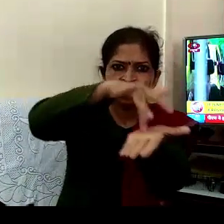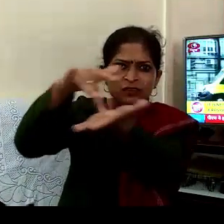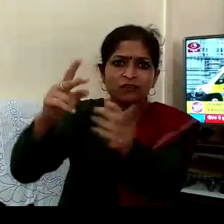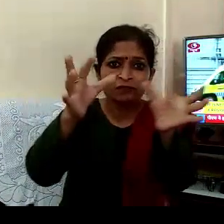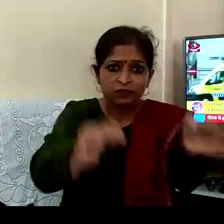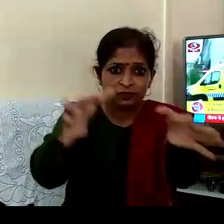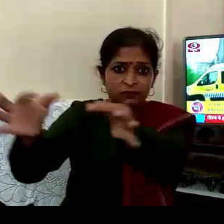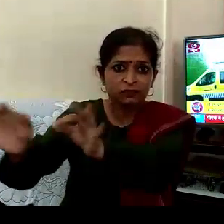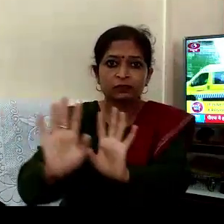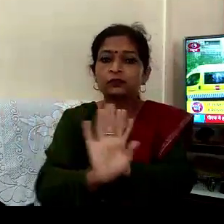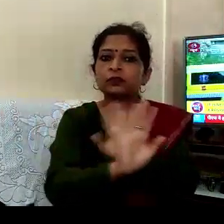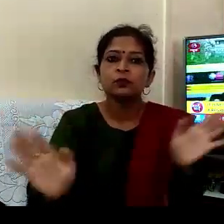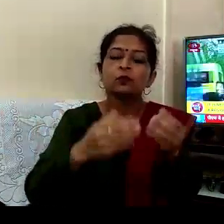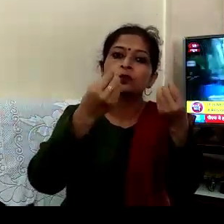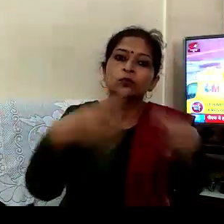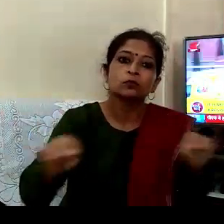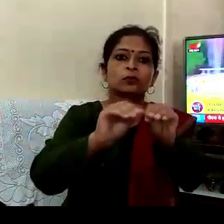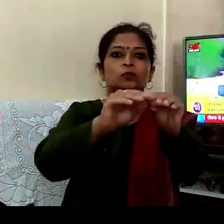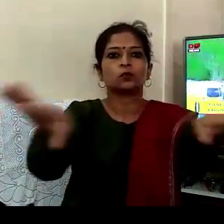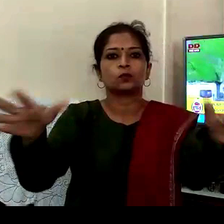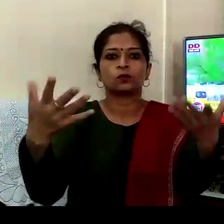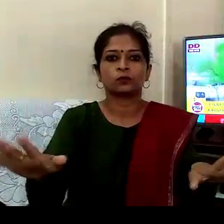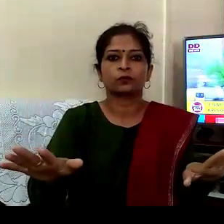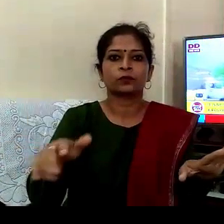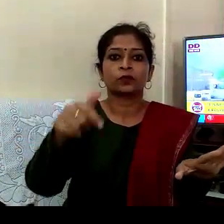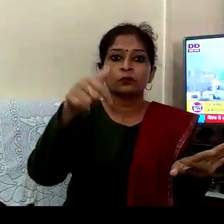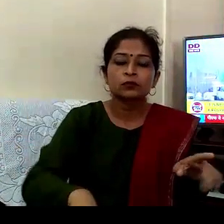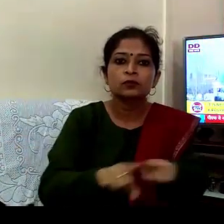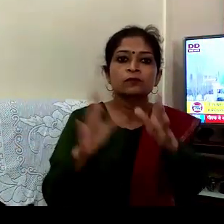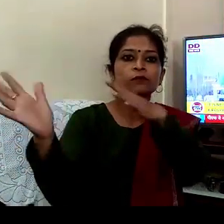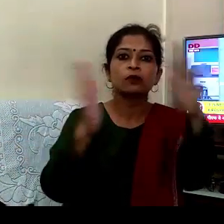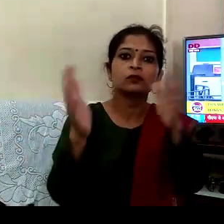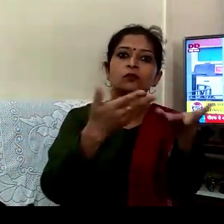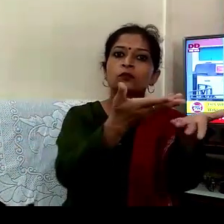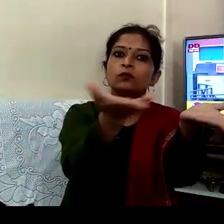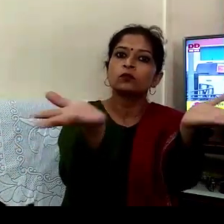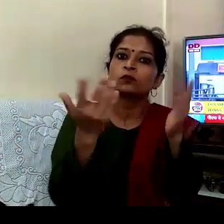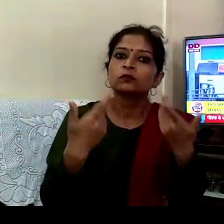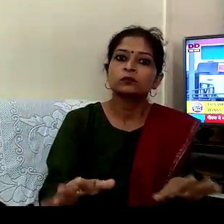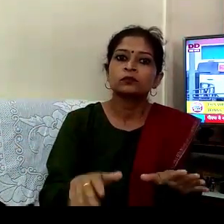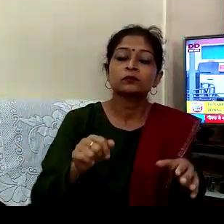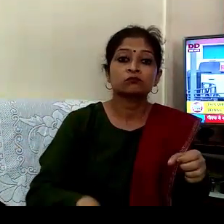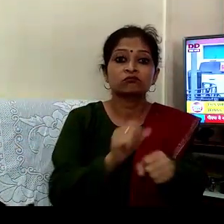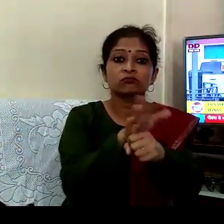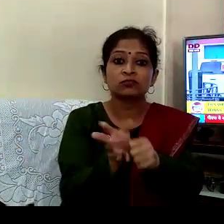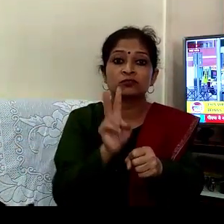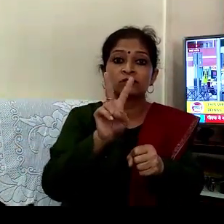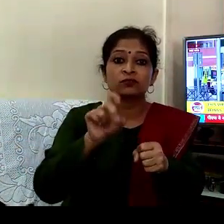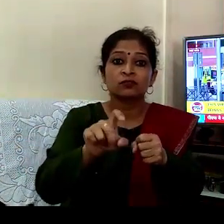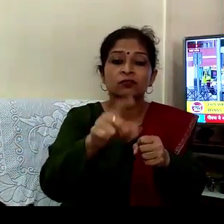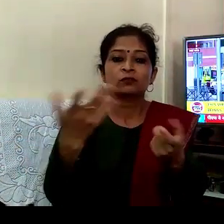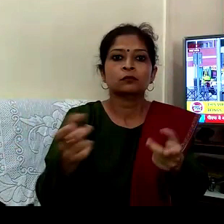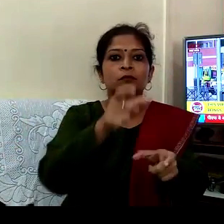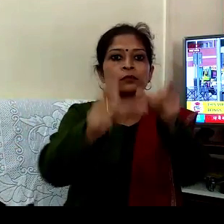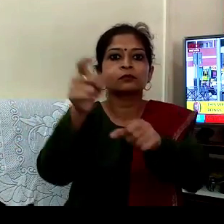چھیتر دیکھتا ہے اور نہیں کوئی موسم یہ وائرس انسان کو مارنے